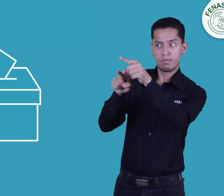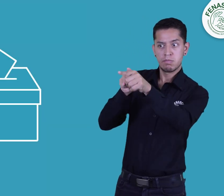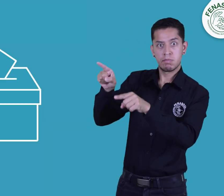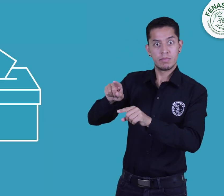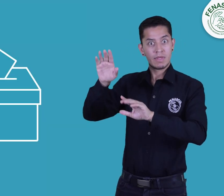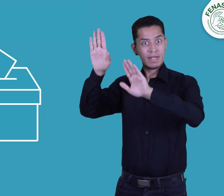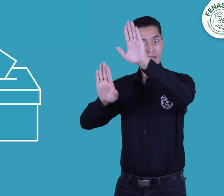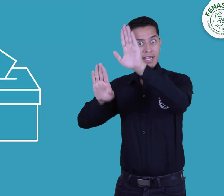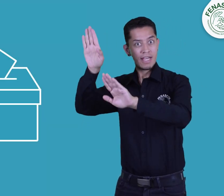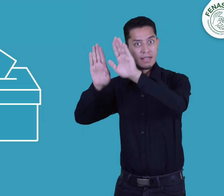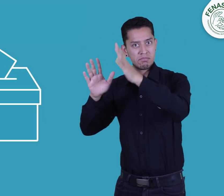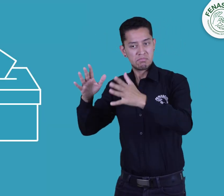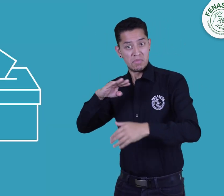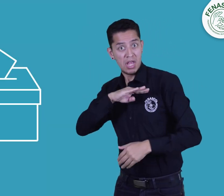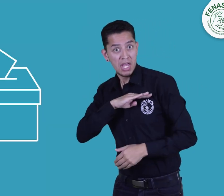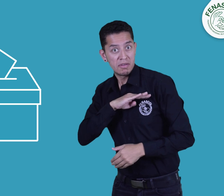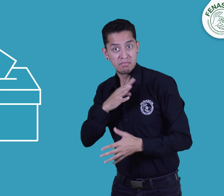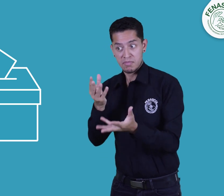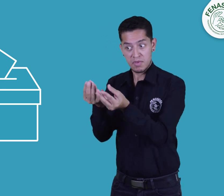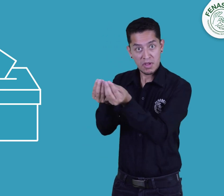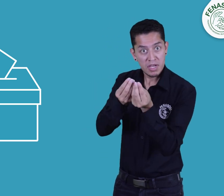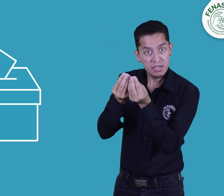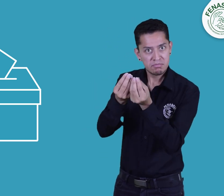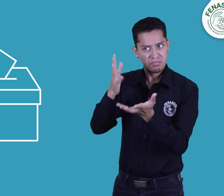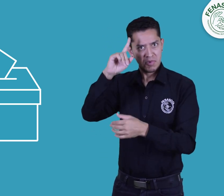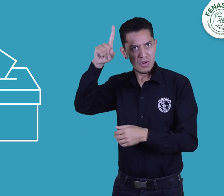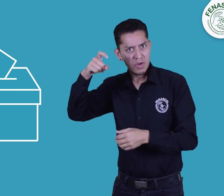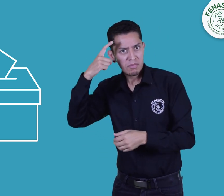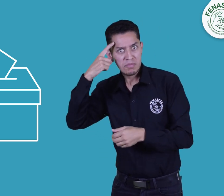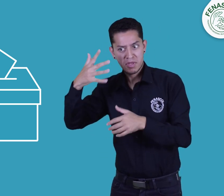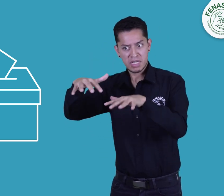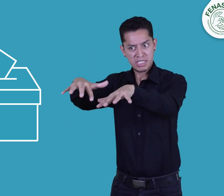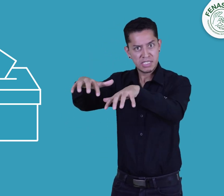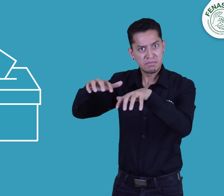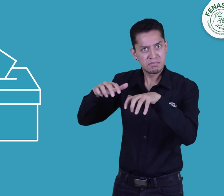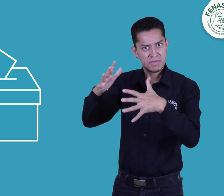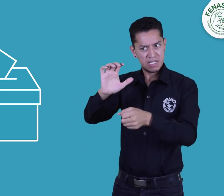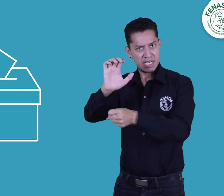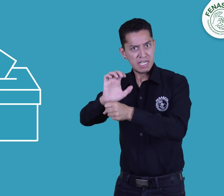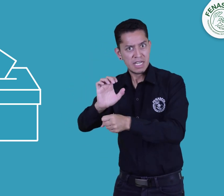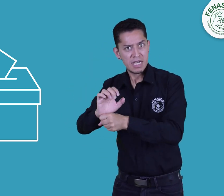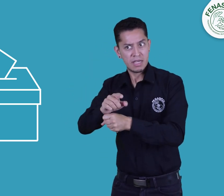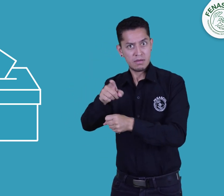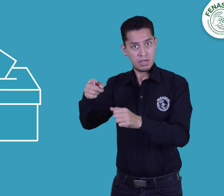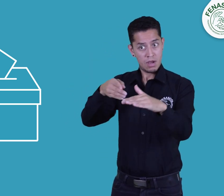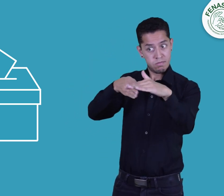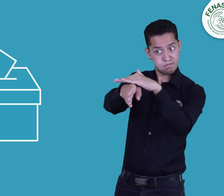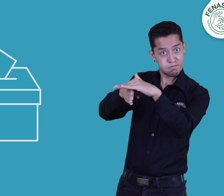candidatos a las alcaldías, gobernaciones, asambleas y ediles han sido accesibles para las personas